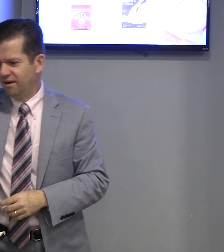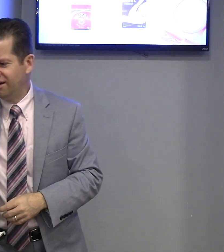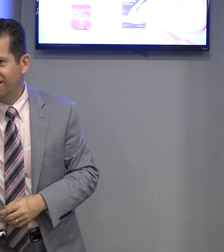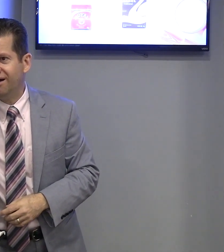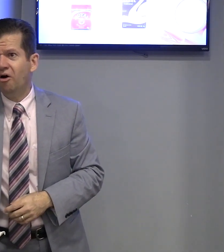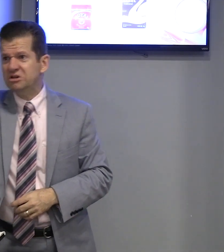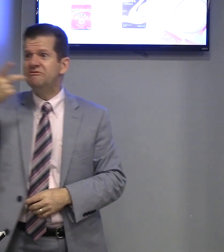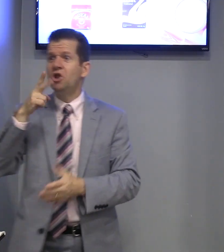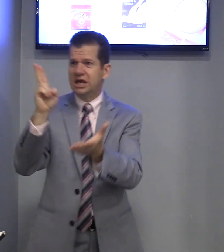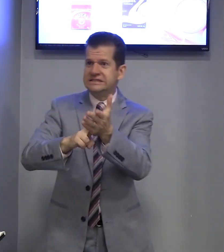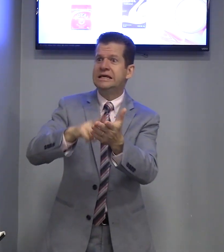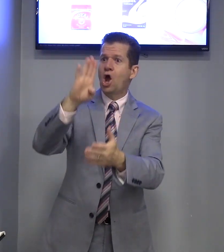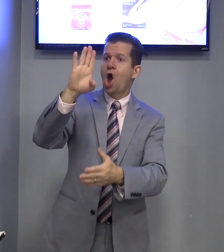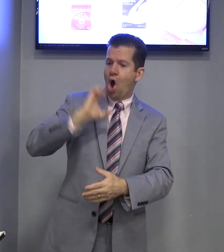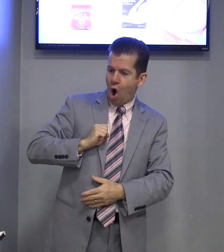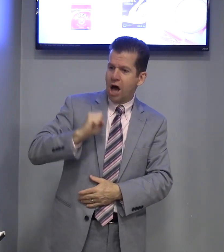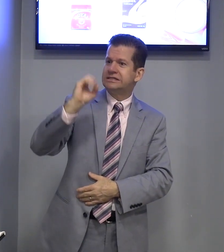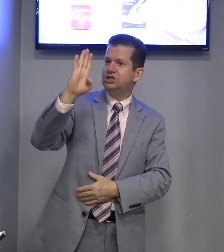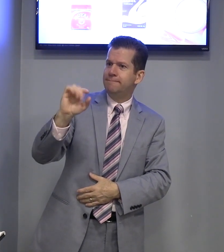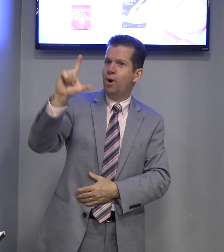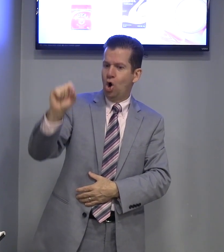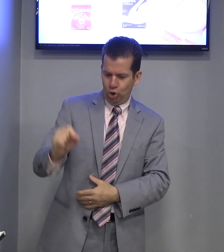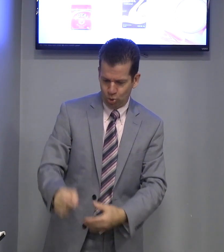Você falou que sim. Gosta de bolo.